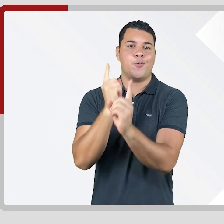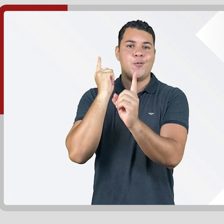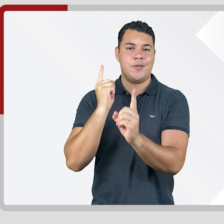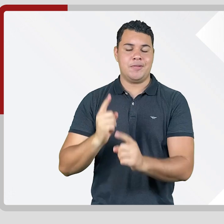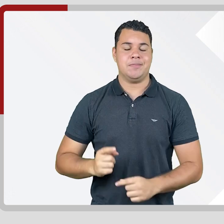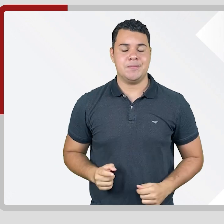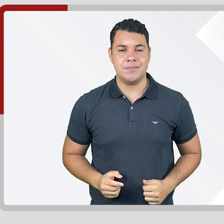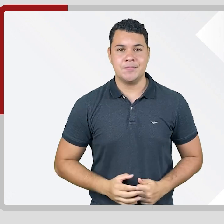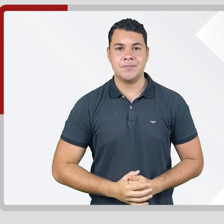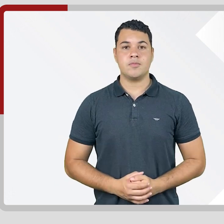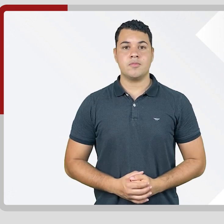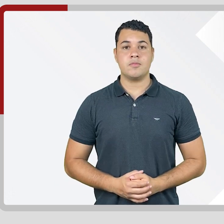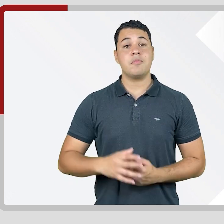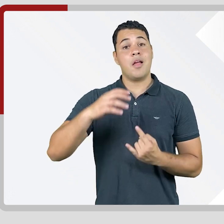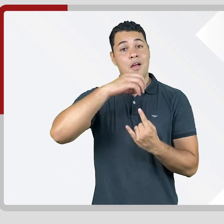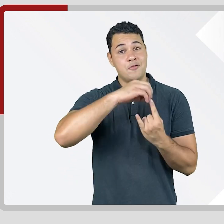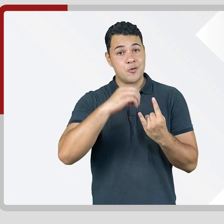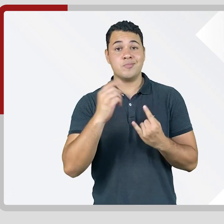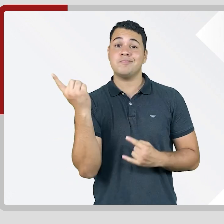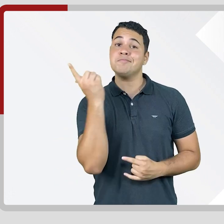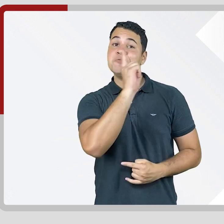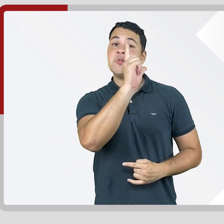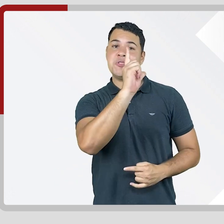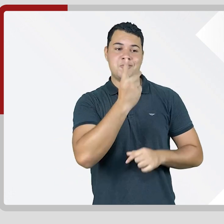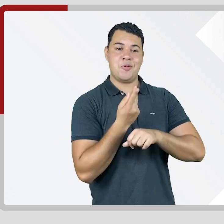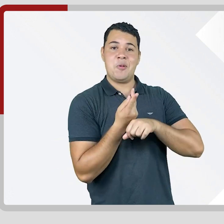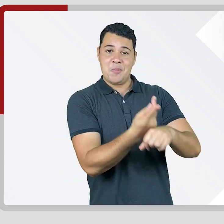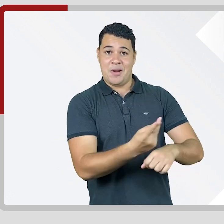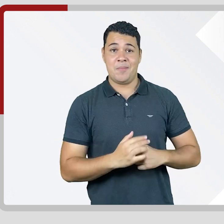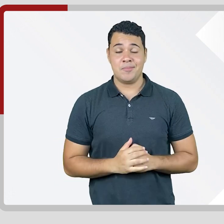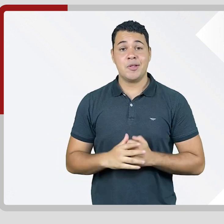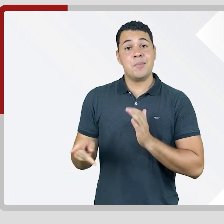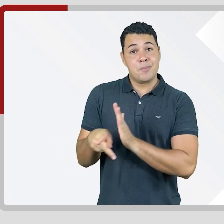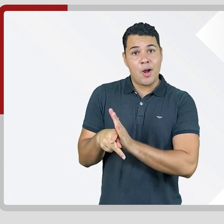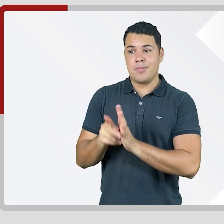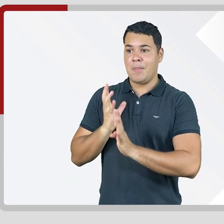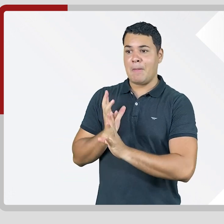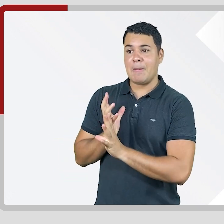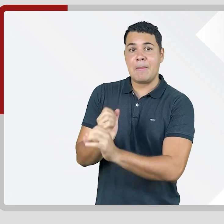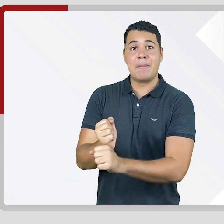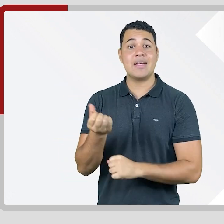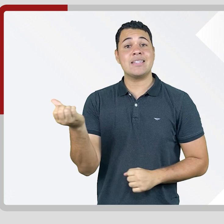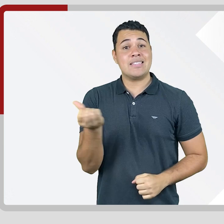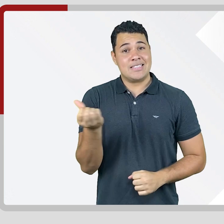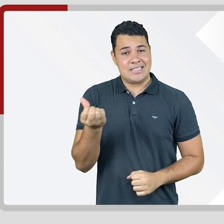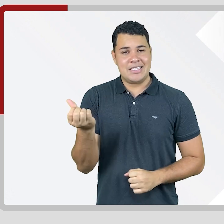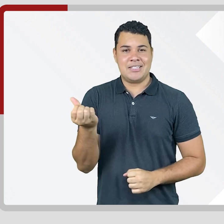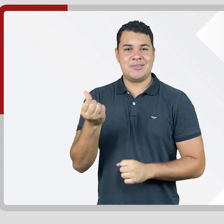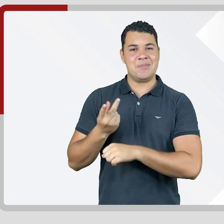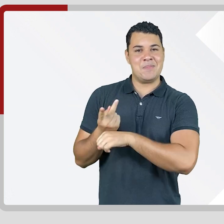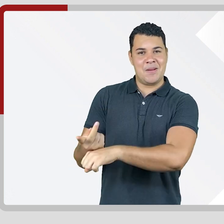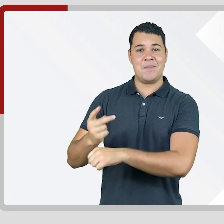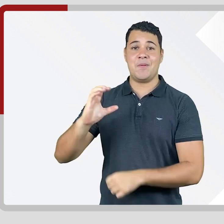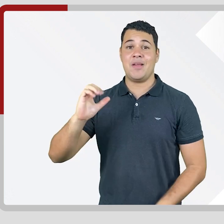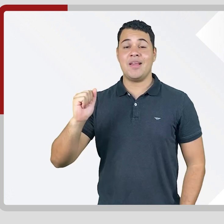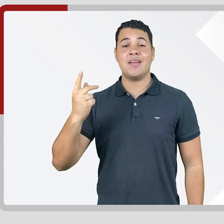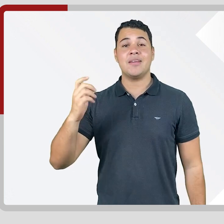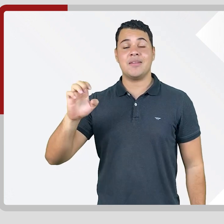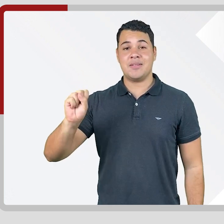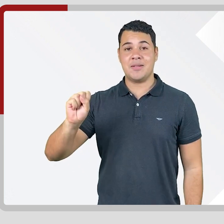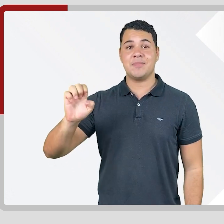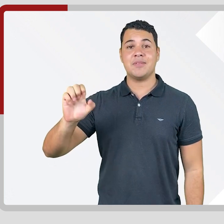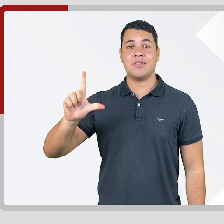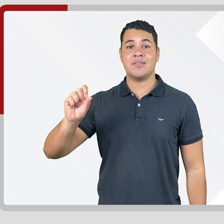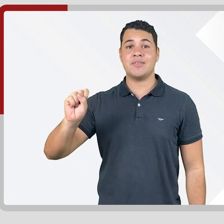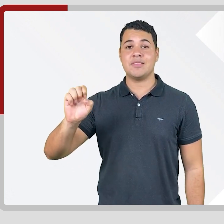atendidas a tempo. A Fiocruz foi uma das vencedoras da sexta edição do Prêmio CAPES Elsevier